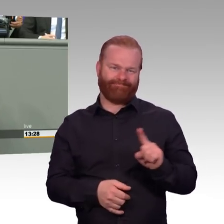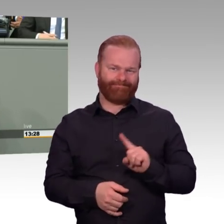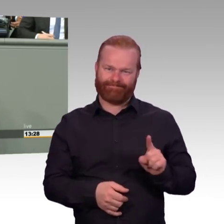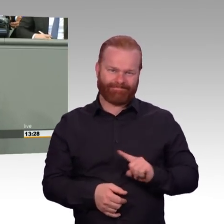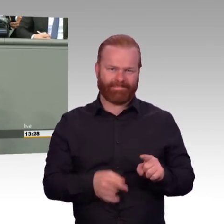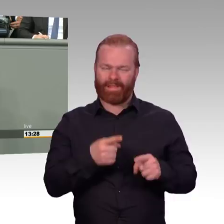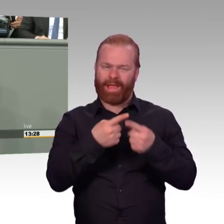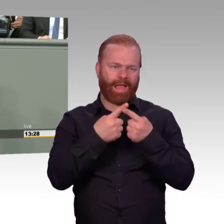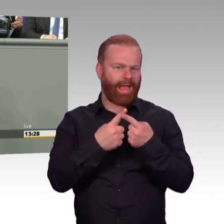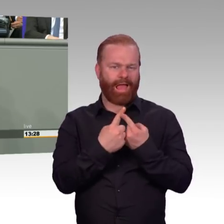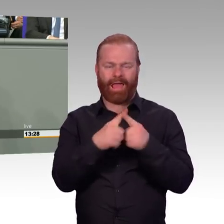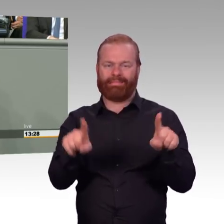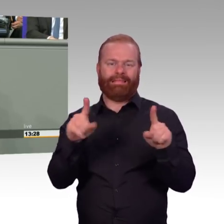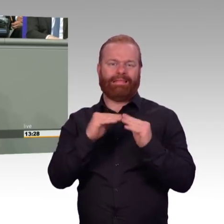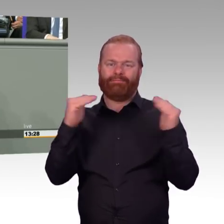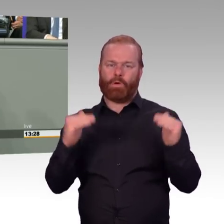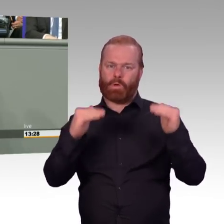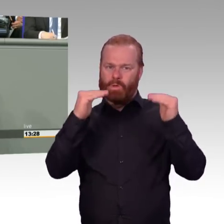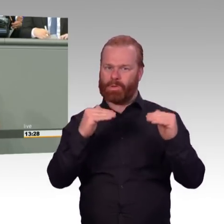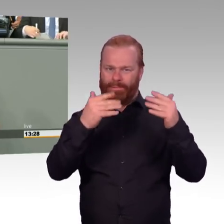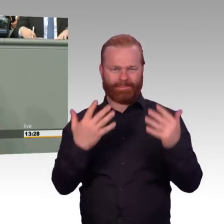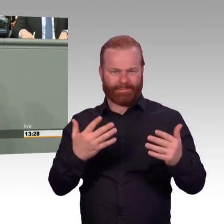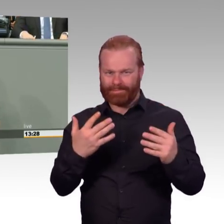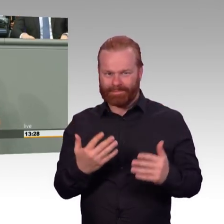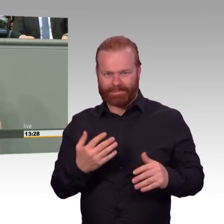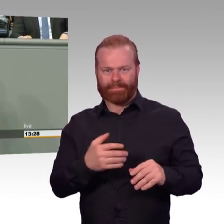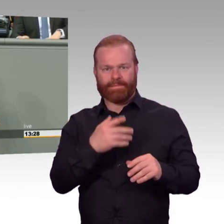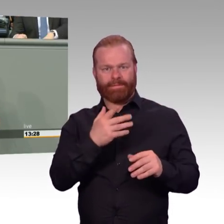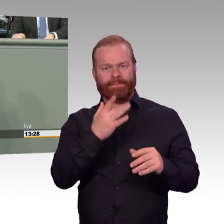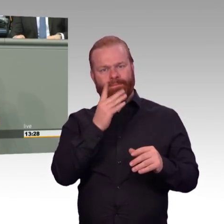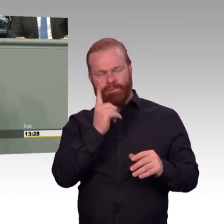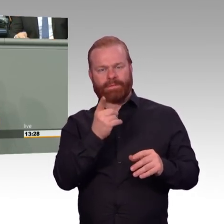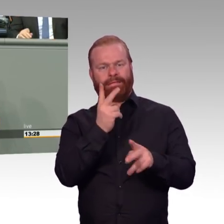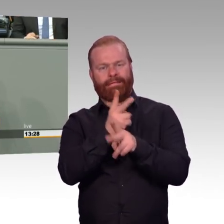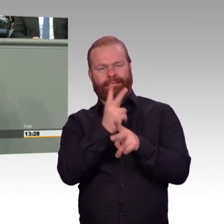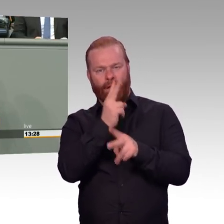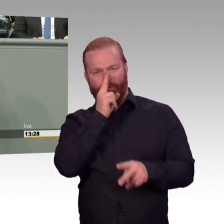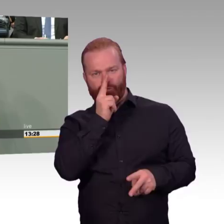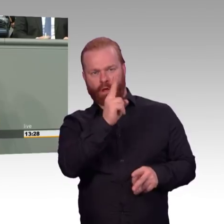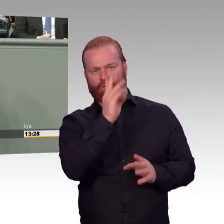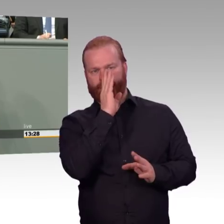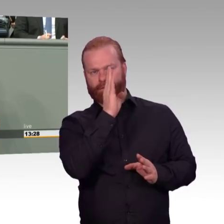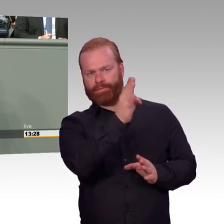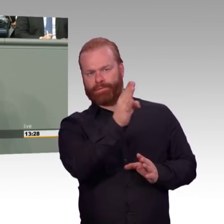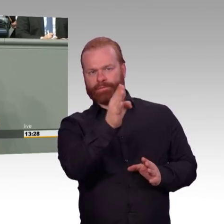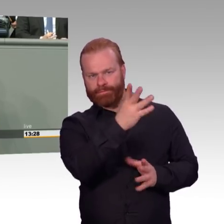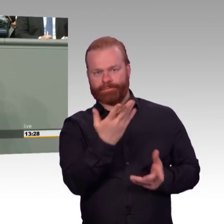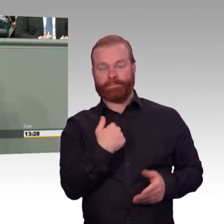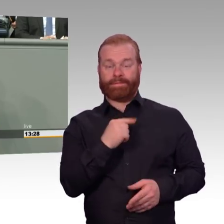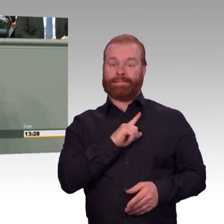betroffenen Regionen haben eine verantwortliche Strukturbegleitung verdient. Und ich weiß, wovon ich rede. Denn der Strukturwandel in Nordrheinland hat schon vor Jahrzehnten